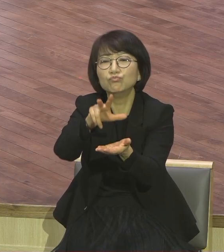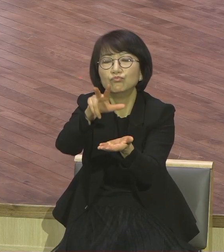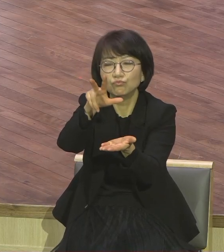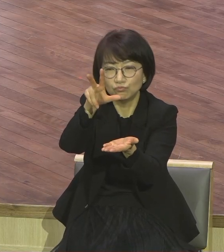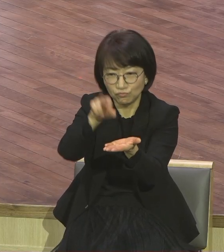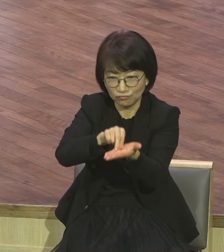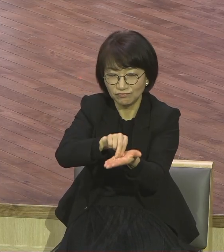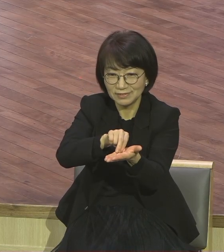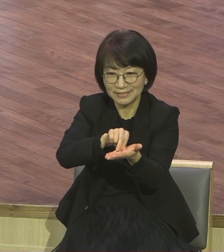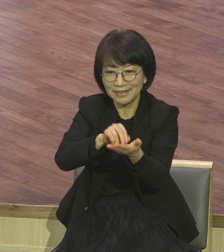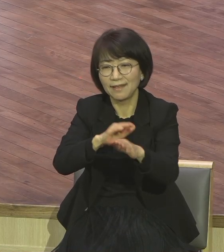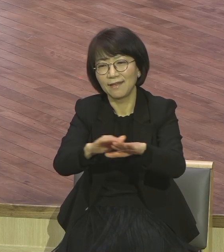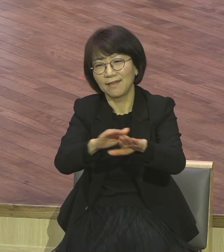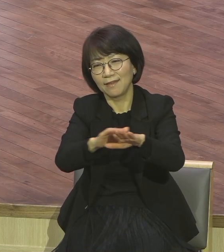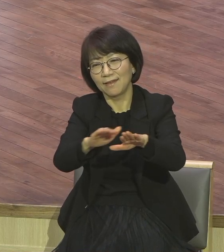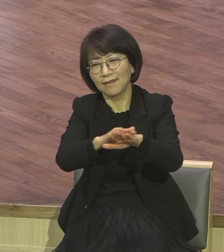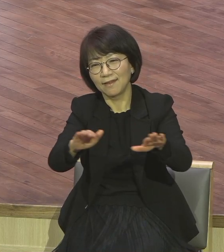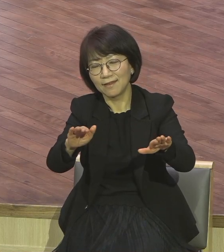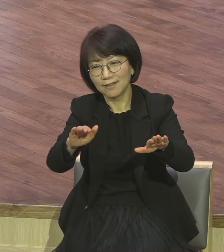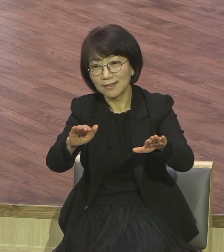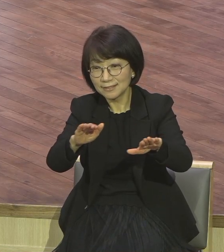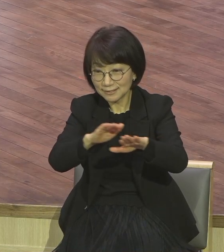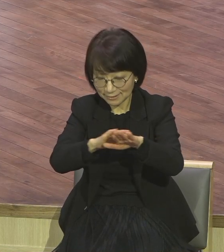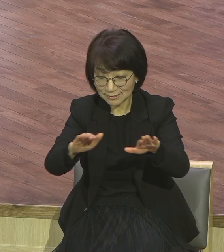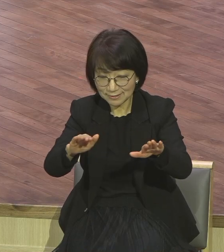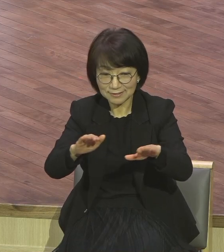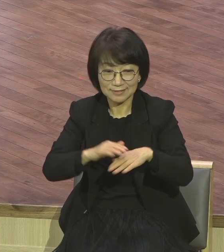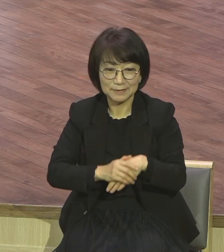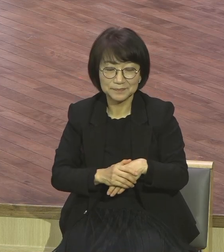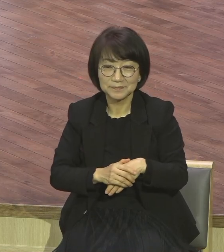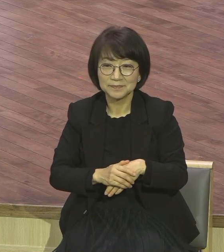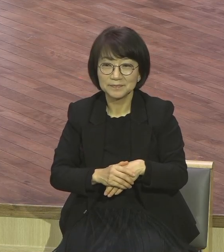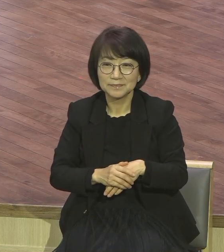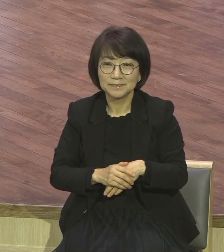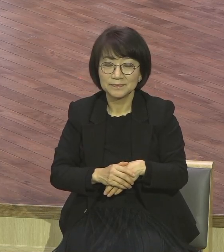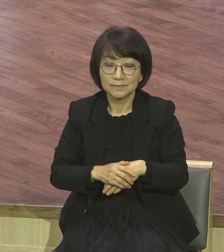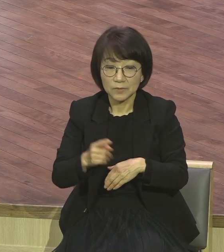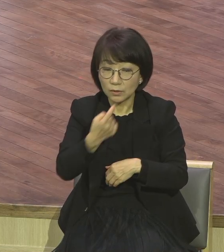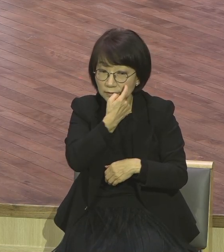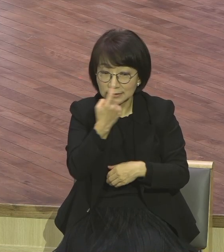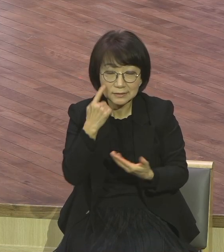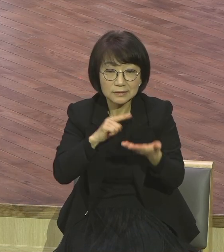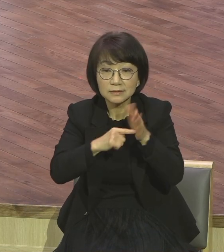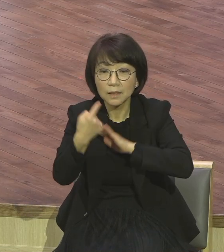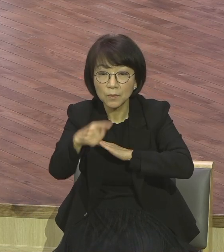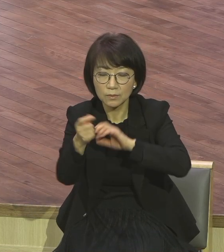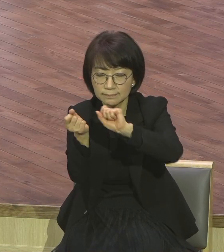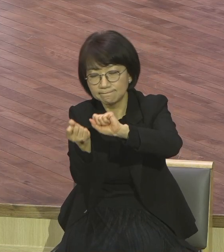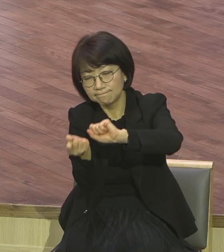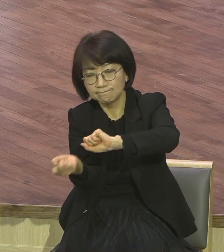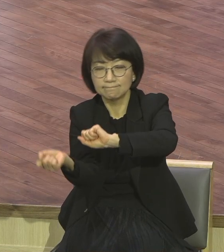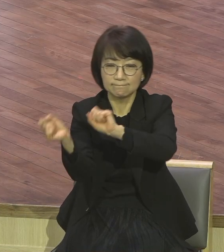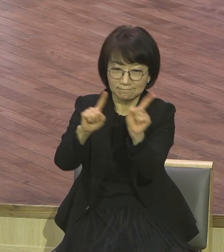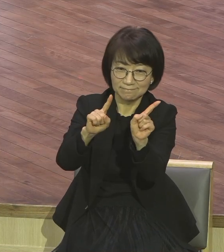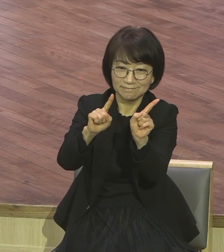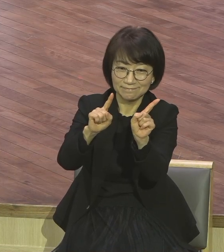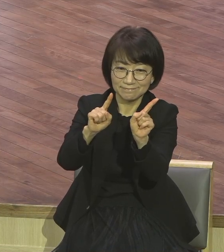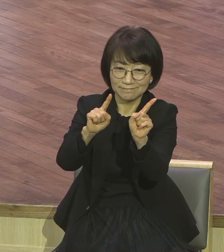완전히 해결하시고 그 정거로 부활하신 사건입니다. 십자가 대속과 부활을